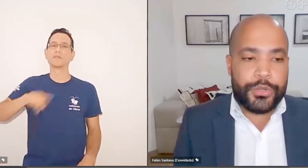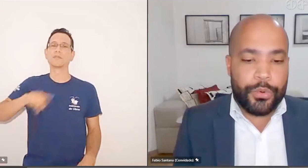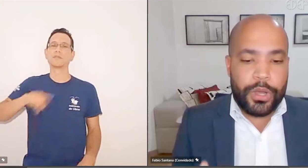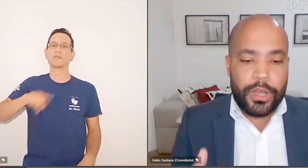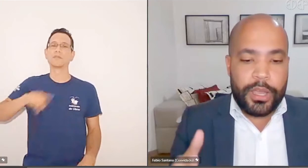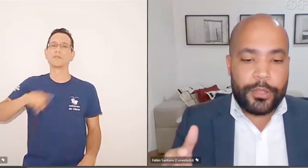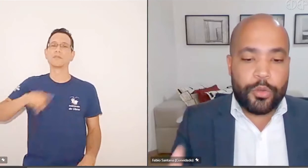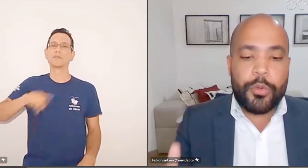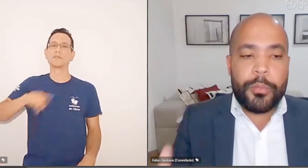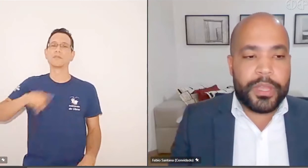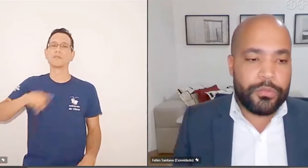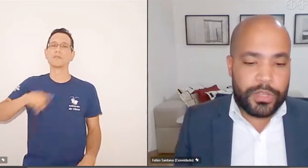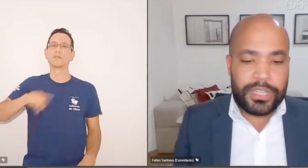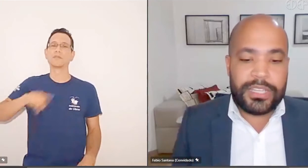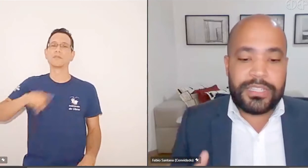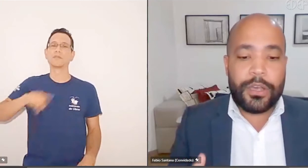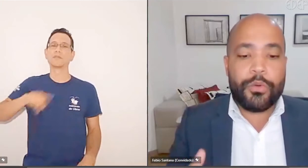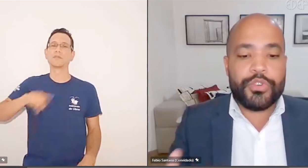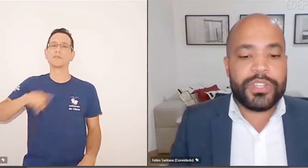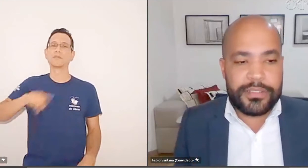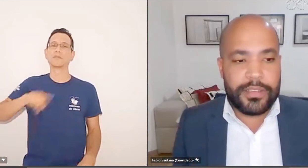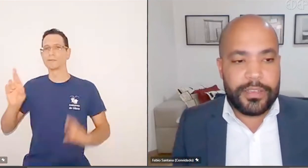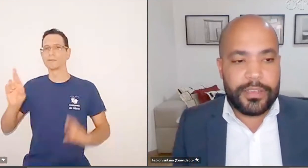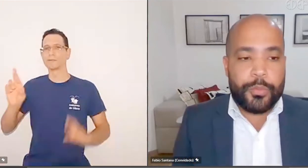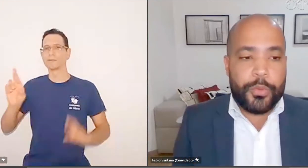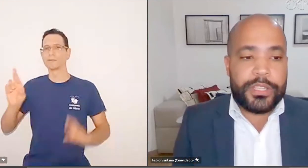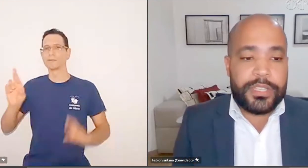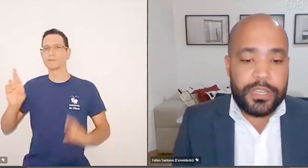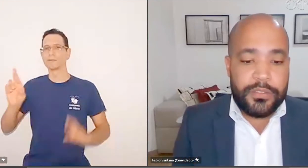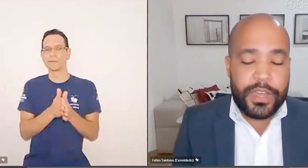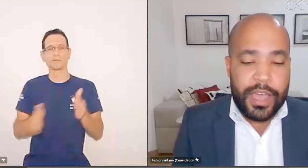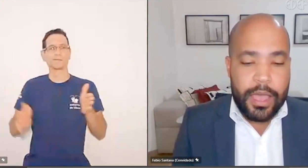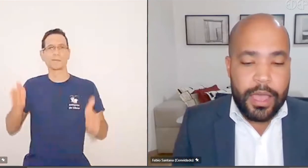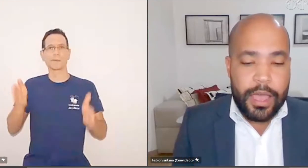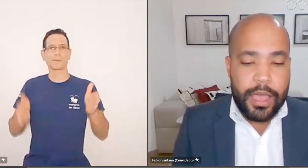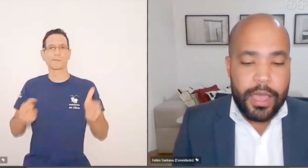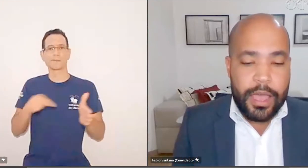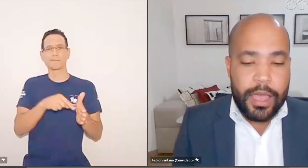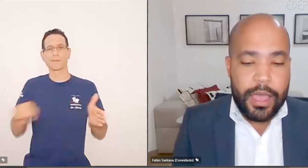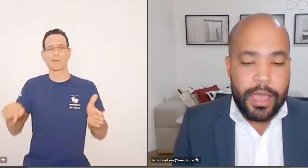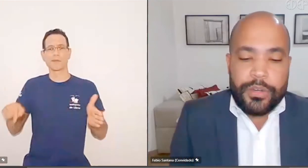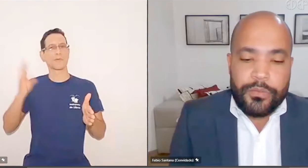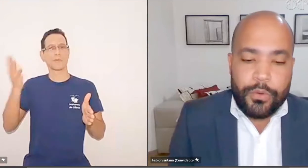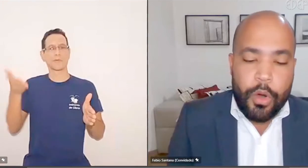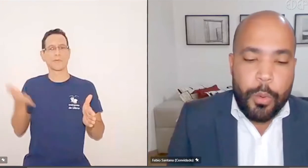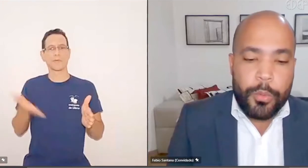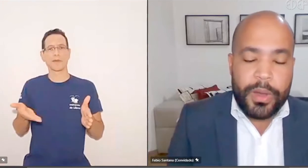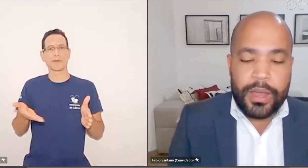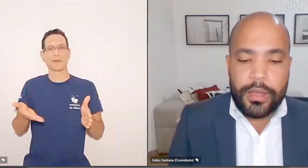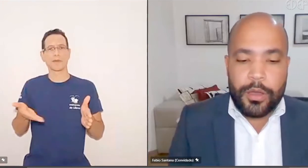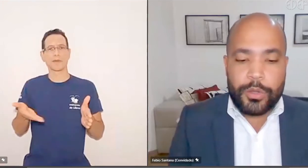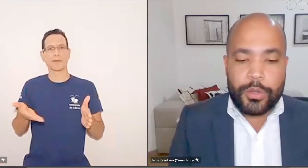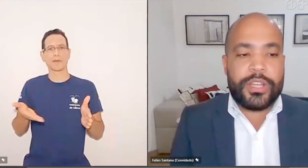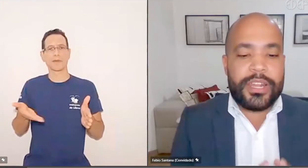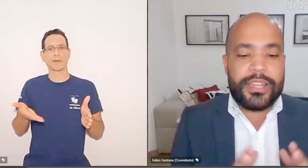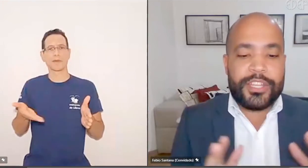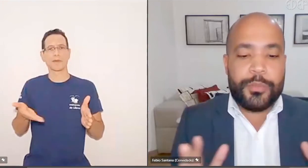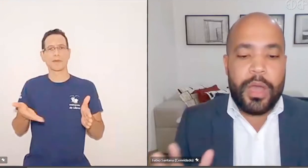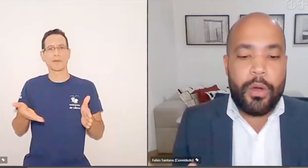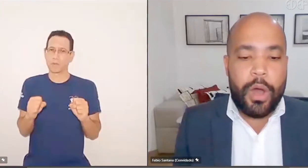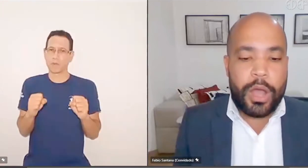agente político do momento, né, da circunstância. Então, isso pode significar algo positivo, como uma